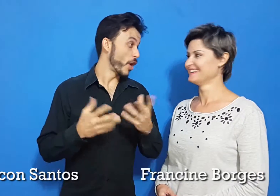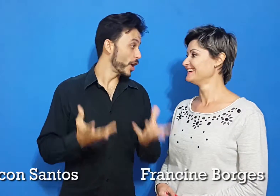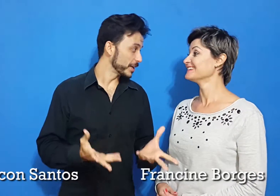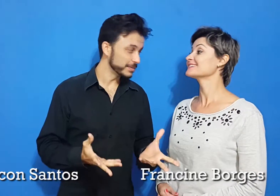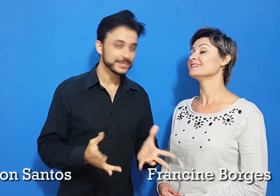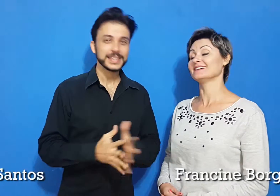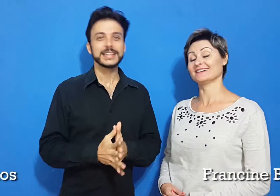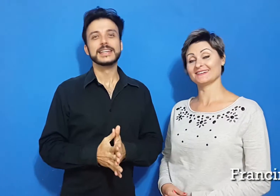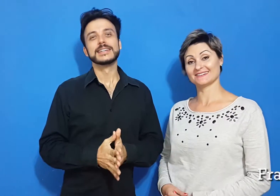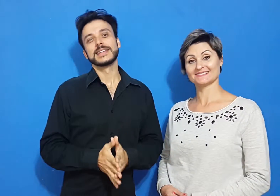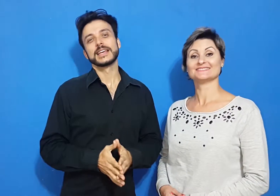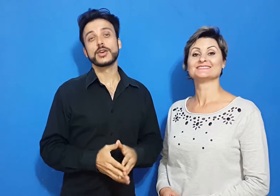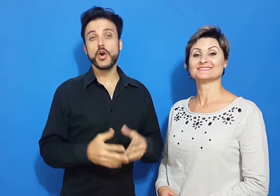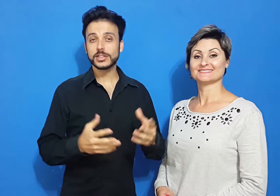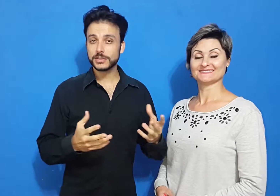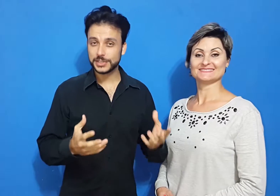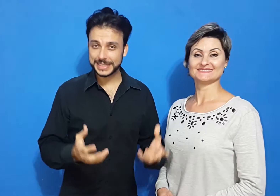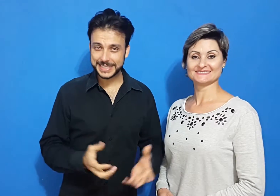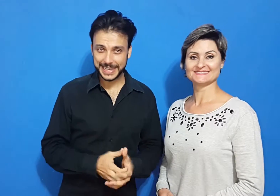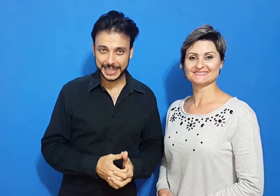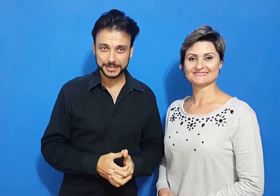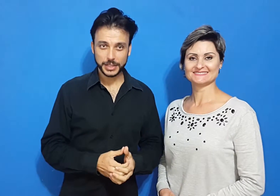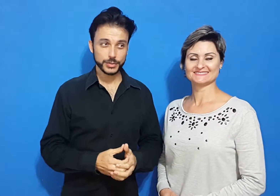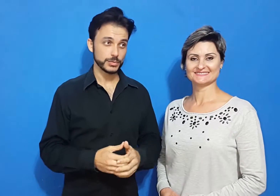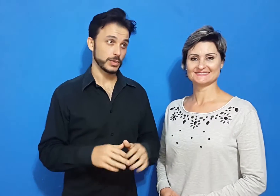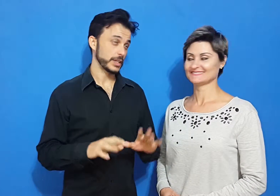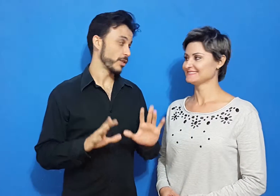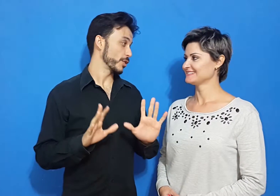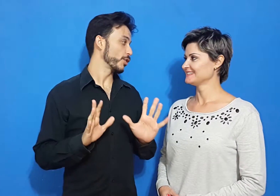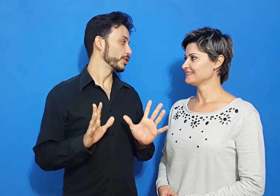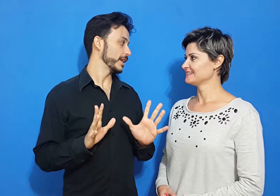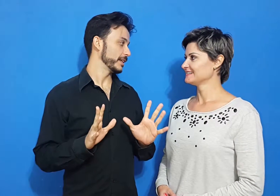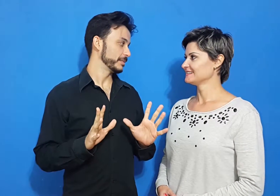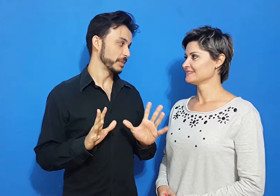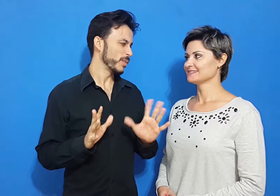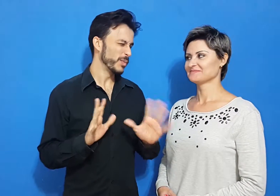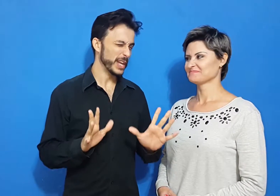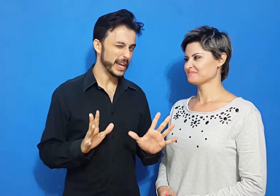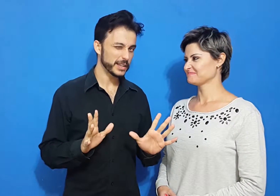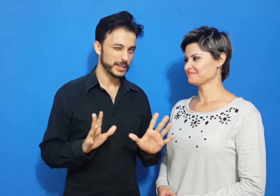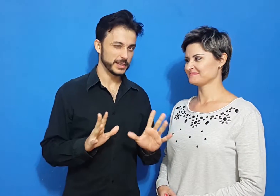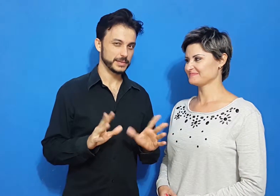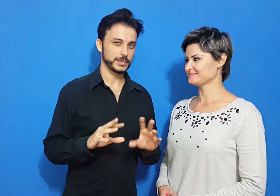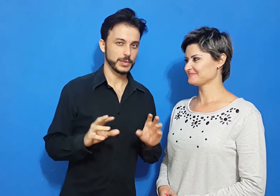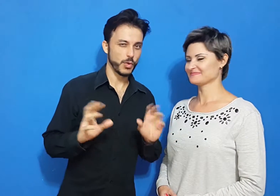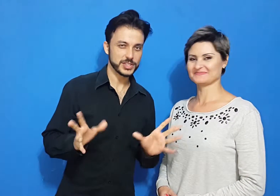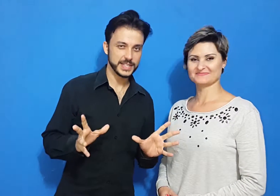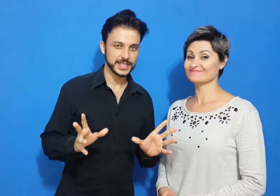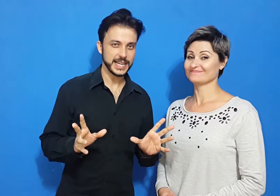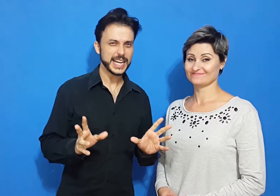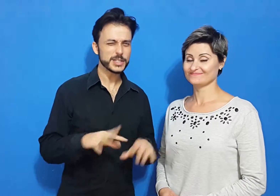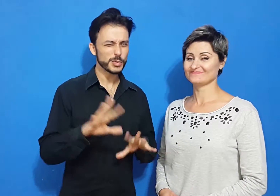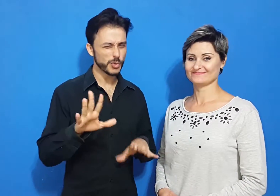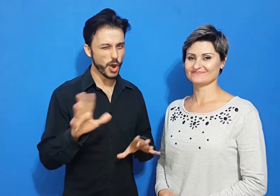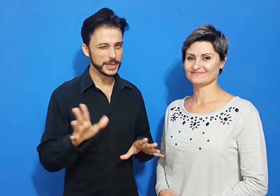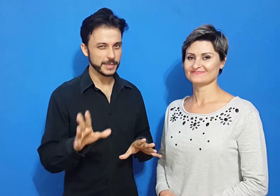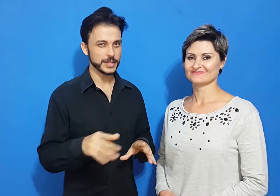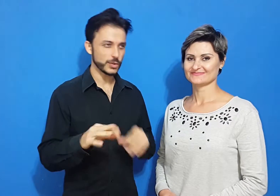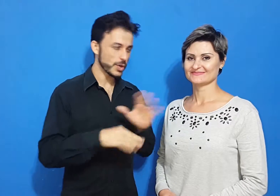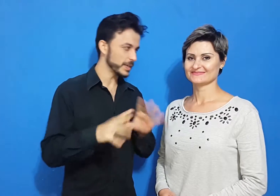namoram, que gostam de dançar, eu até agora não encontrei nenhuma mulher que não gosta de dançar, assim como o homem também, só que o